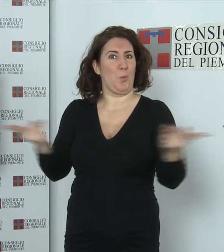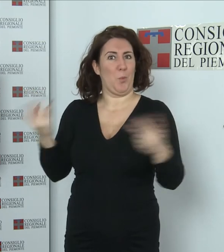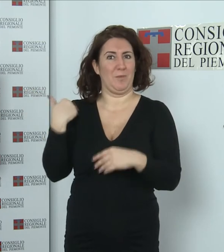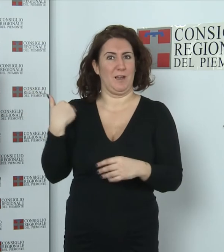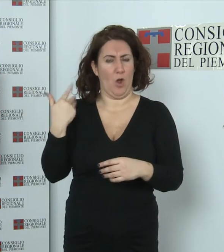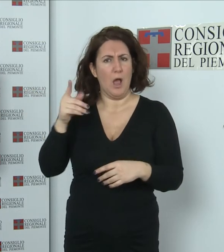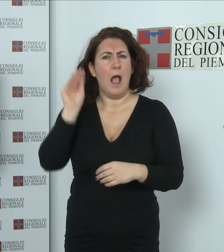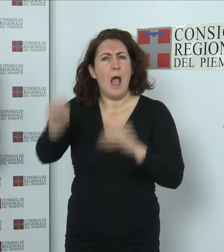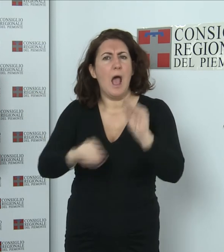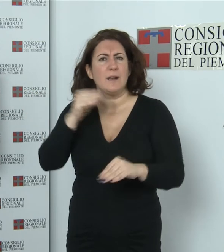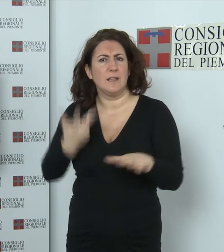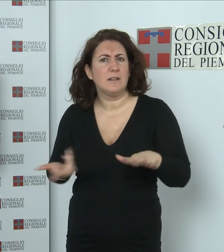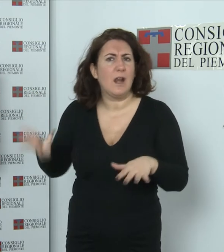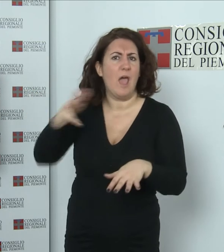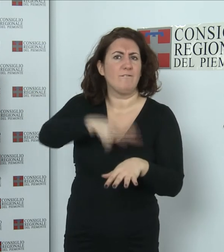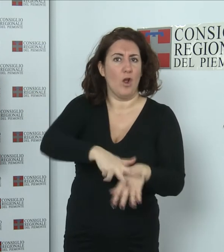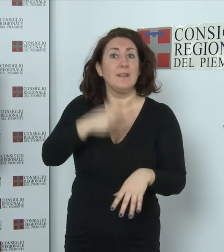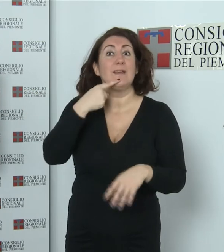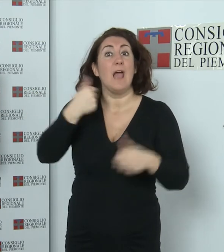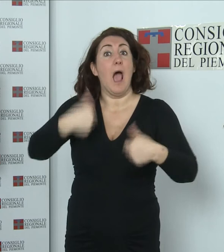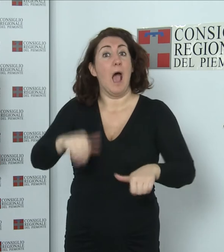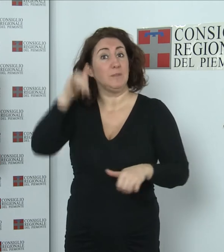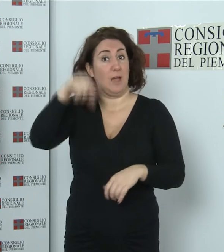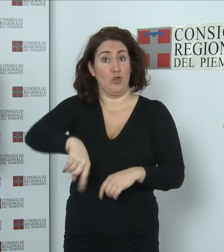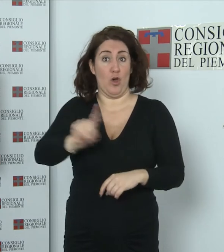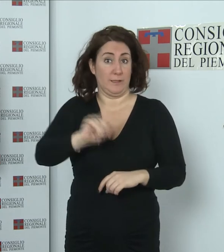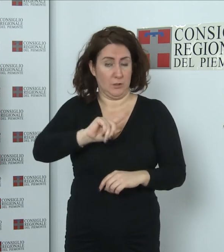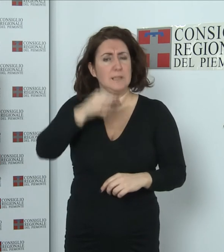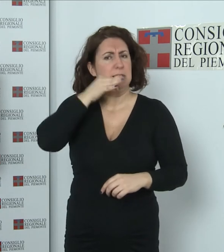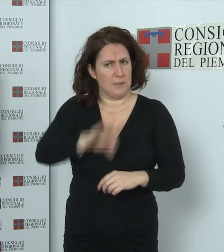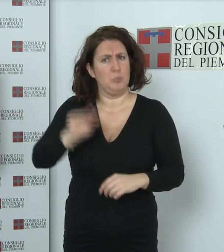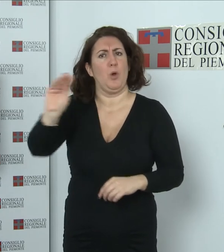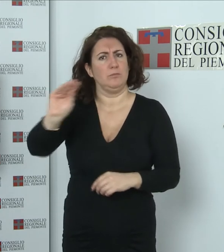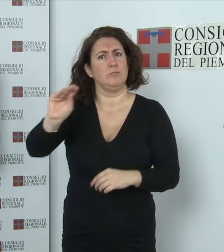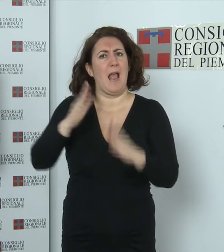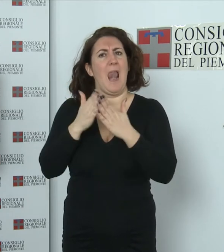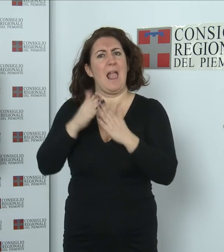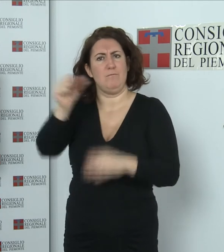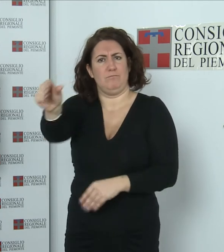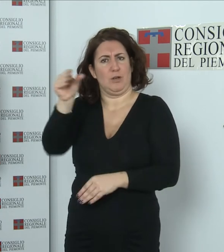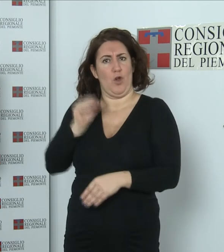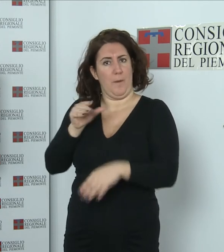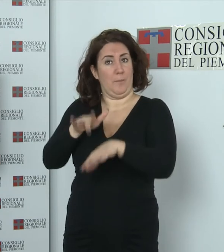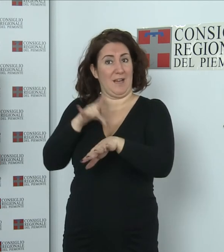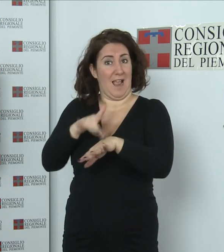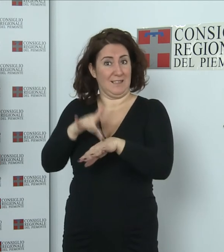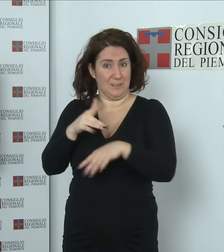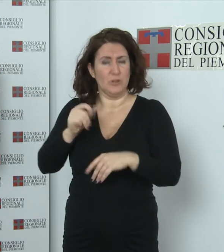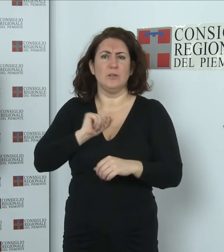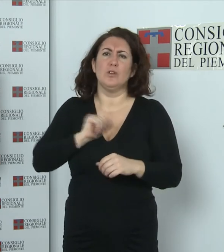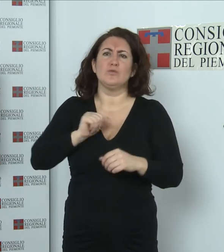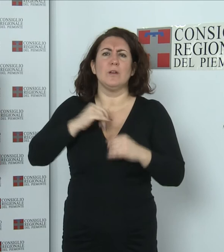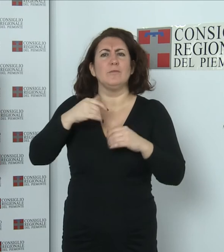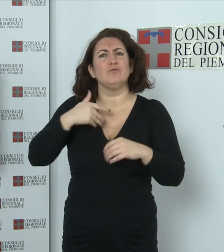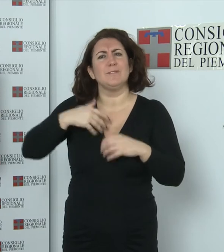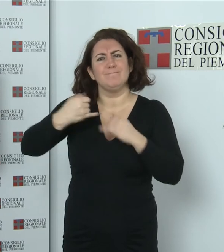triplicato. Per chi non abita a Torino c'è anche la possibilità di chiedere in prestito uno dei volumi della Biblioteca attraverso le sedi decentrate degli